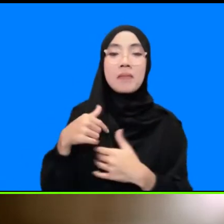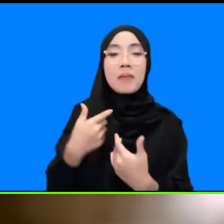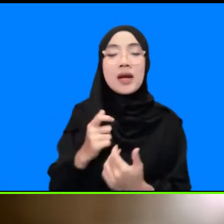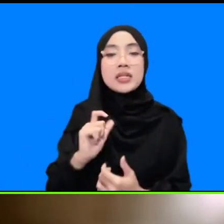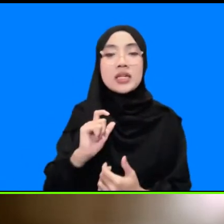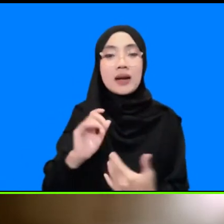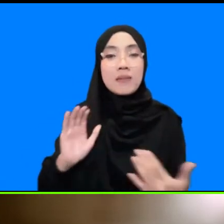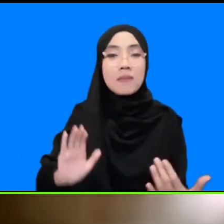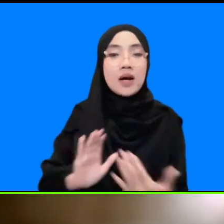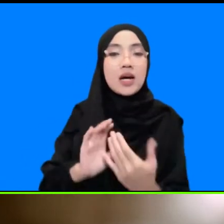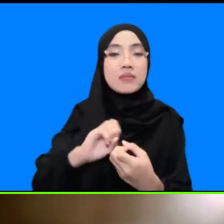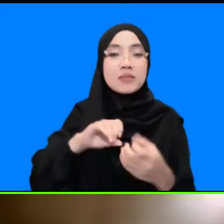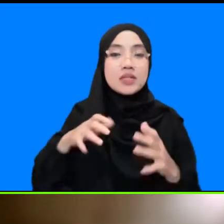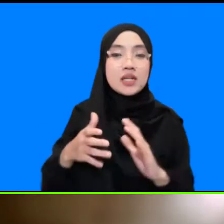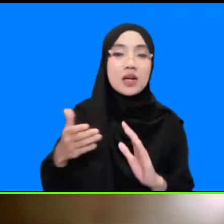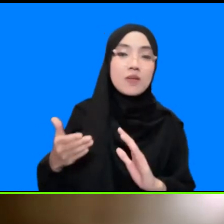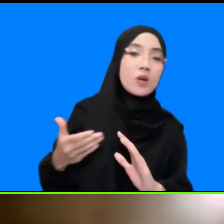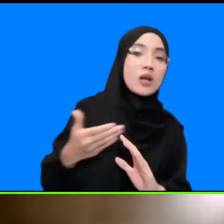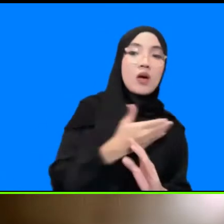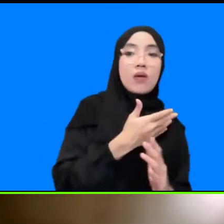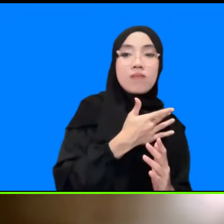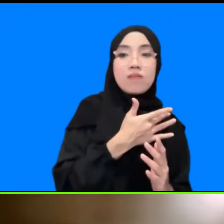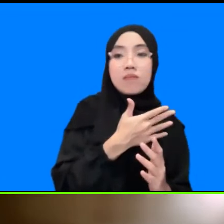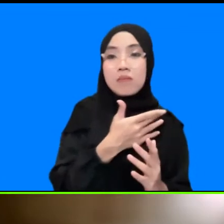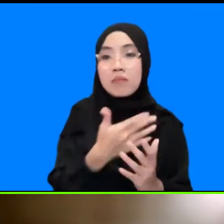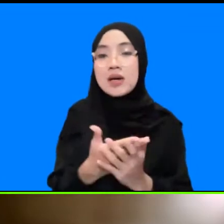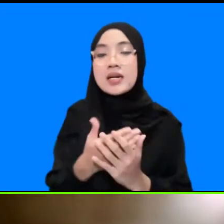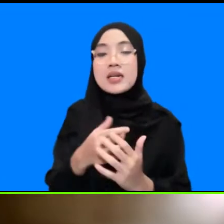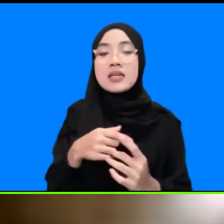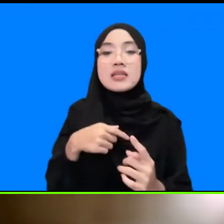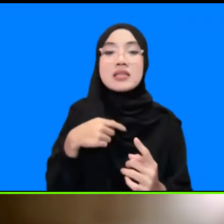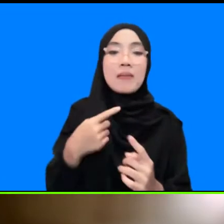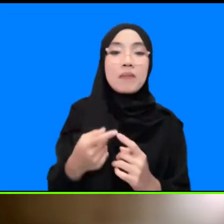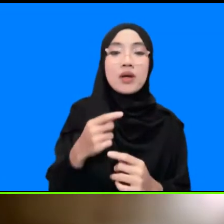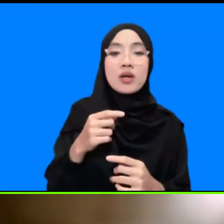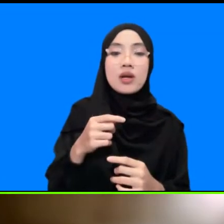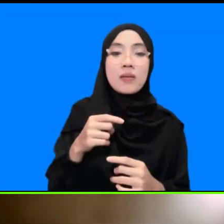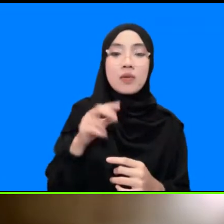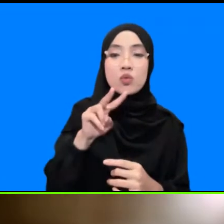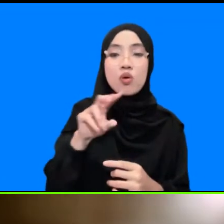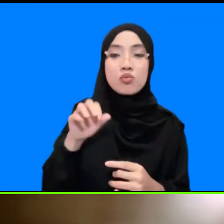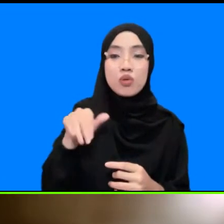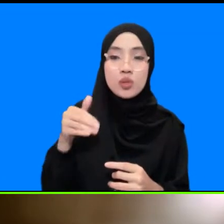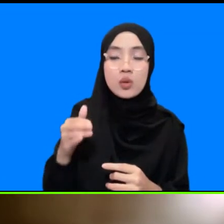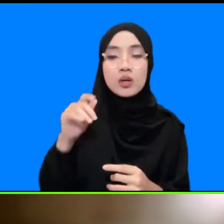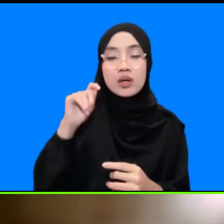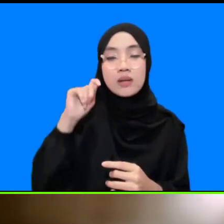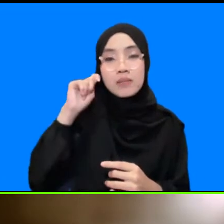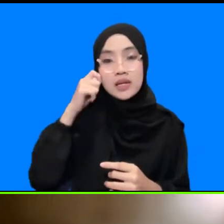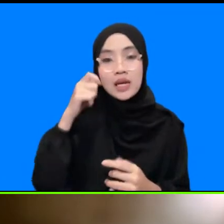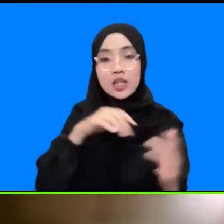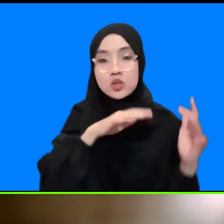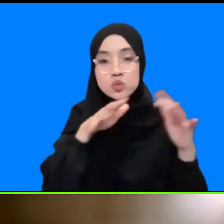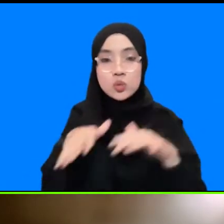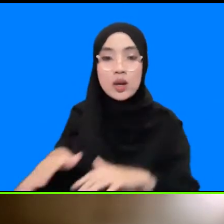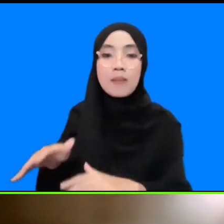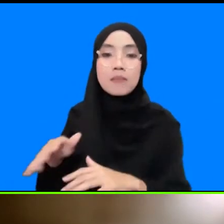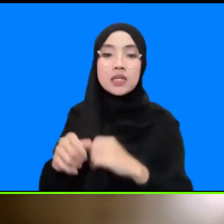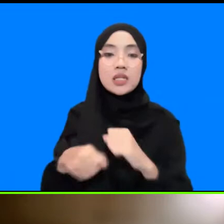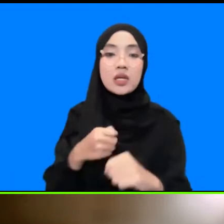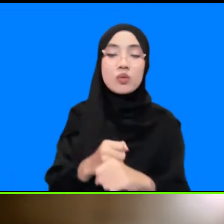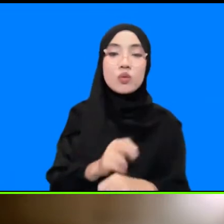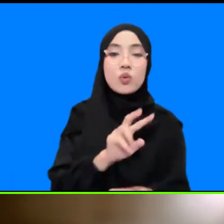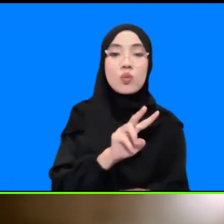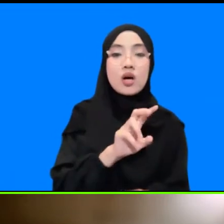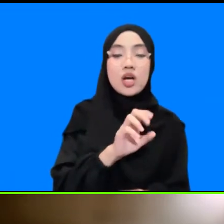bencana di awal sampai nyaris dua dekade peringatan tsunami dari tahun 2004